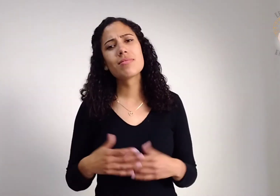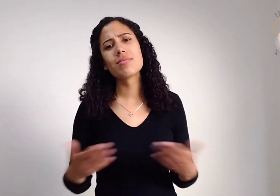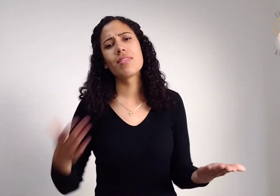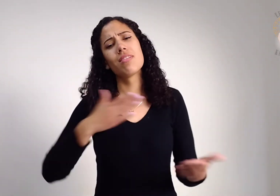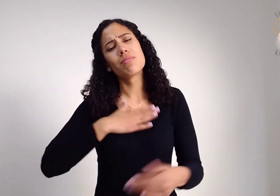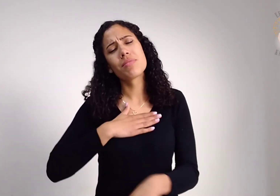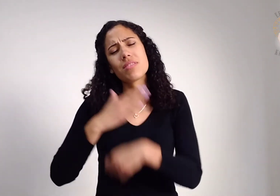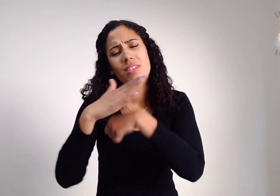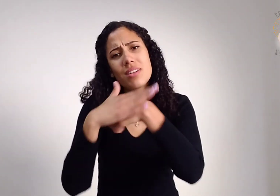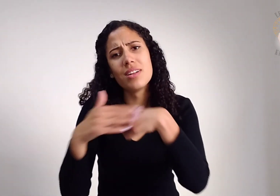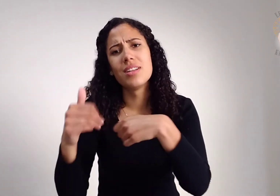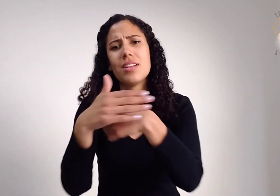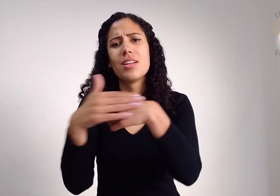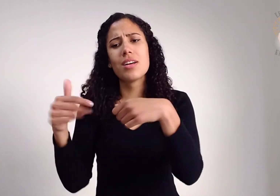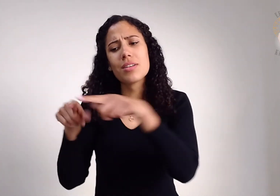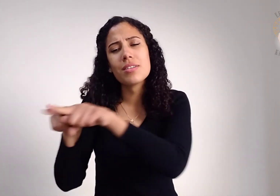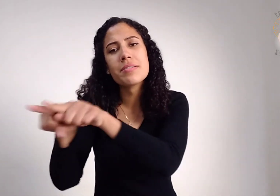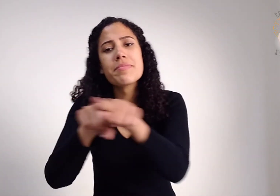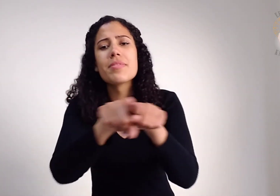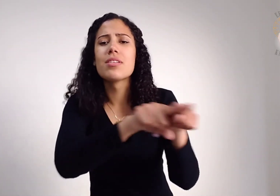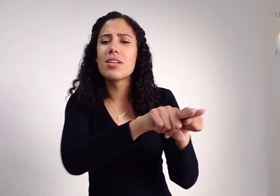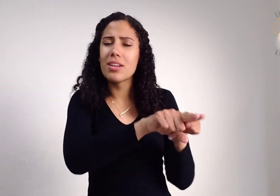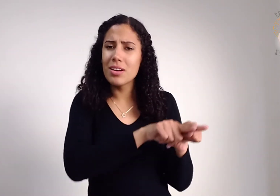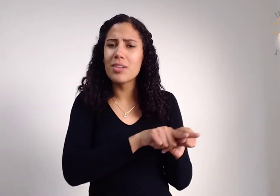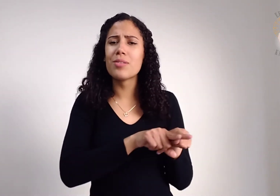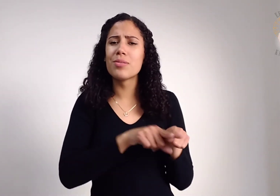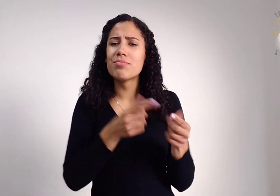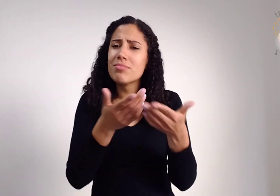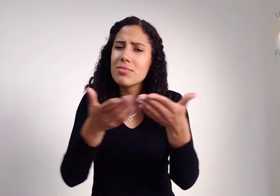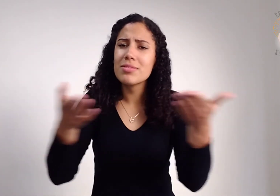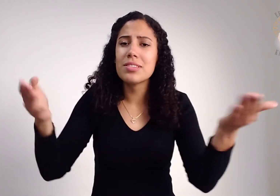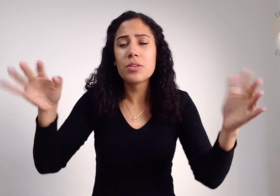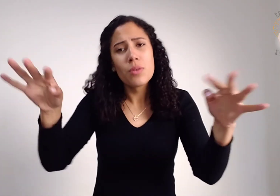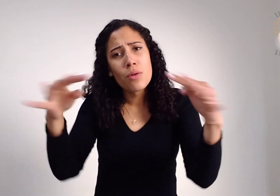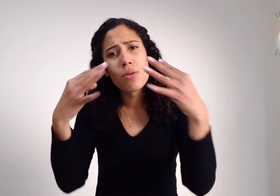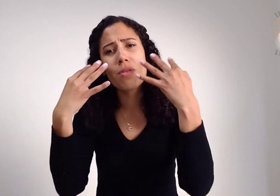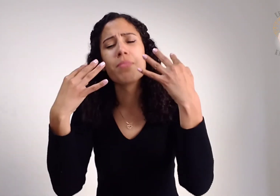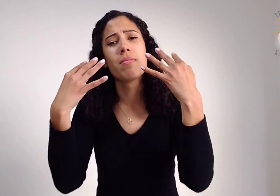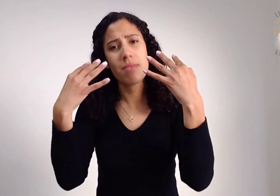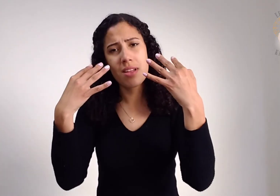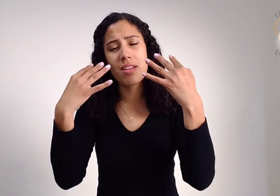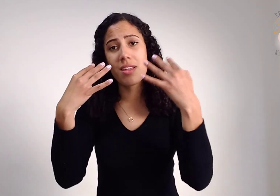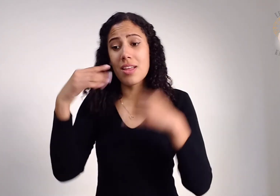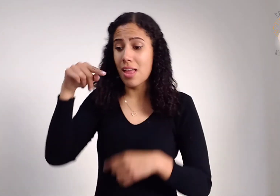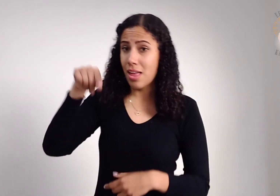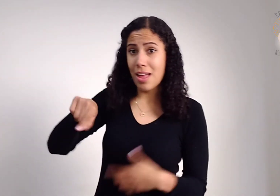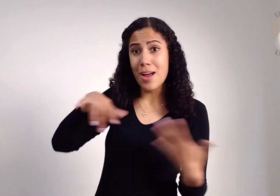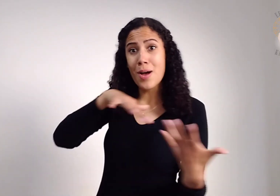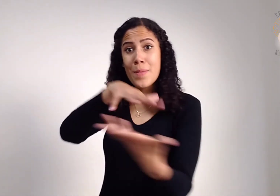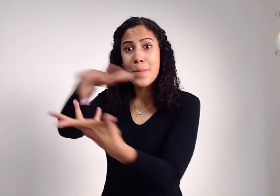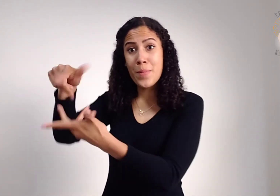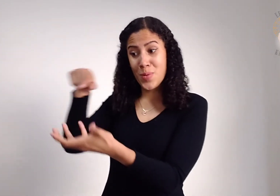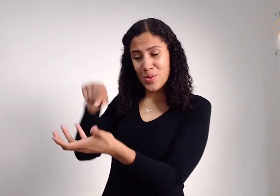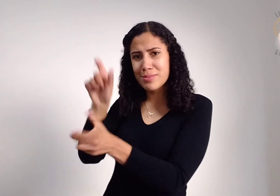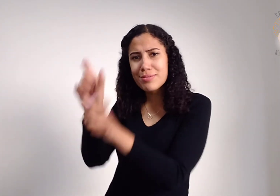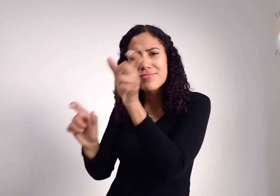Meus queridos irmãos Escutai Não